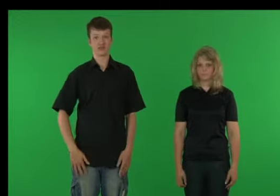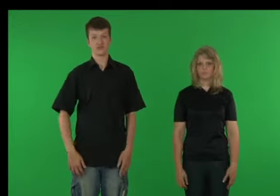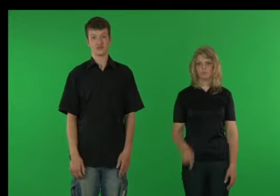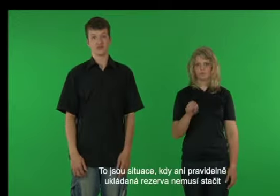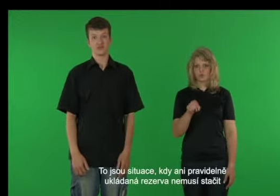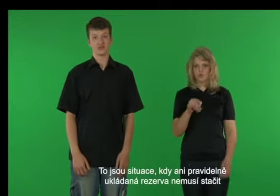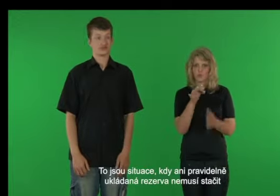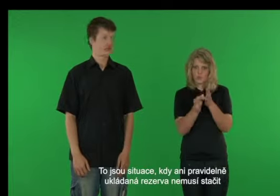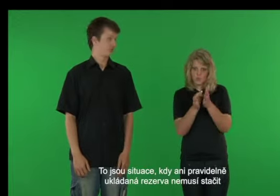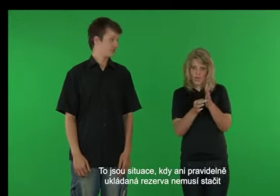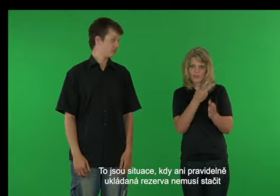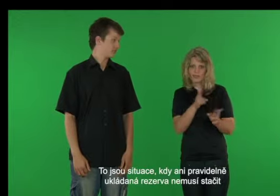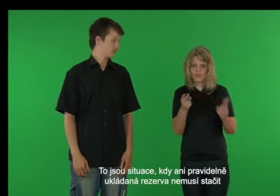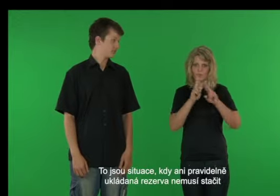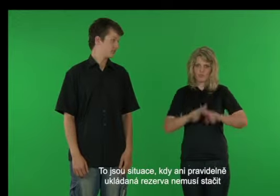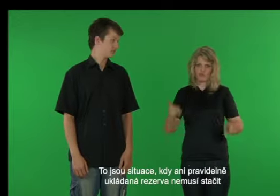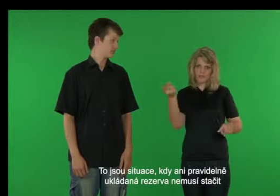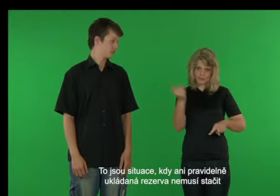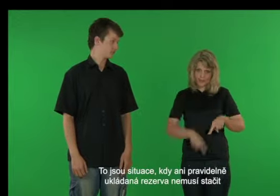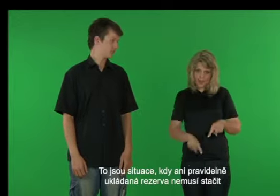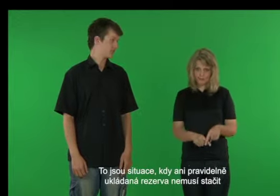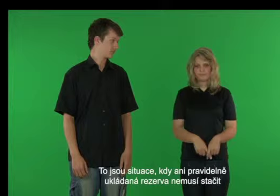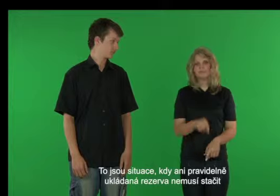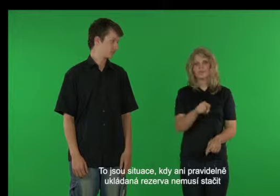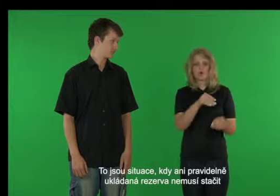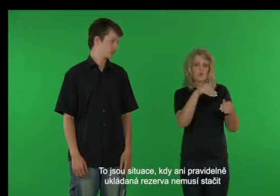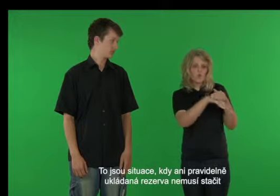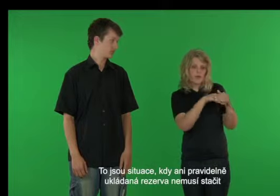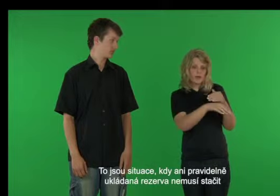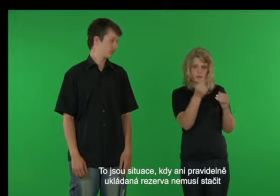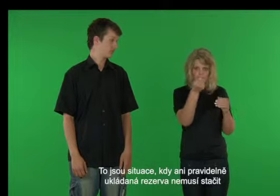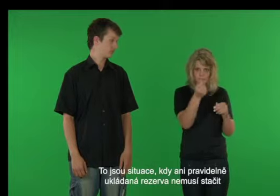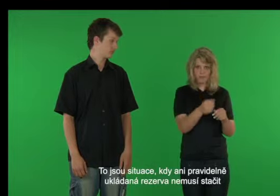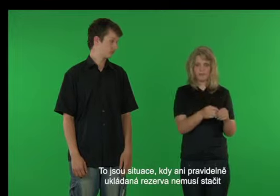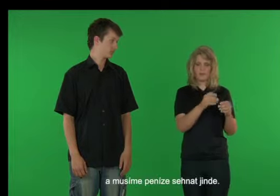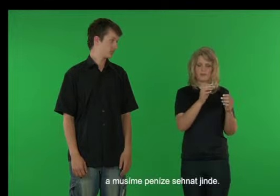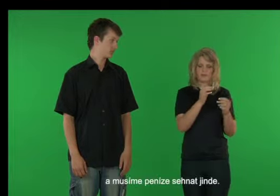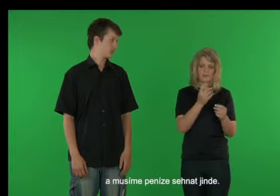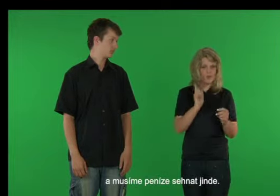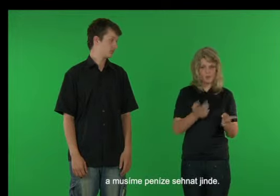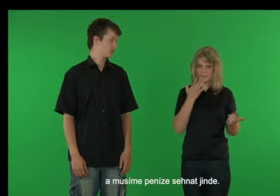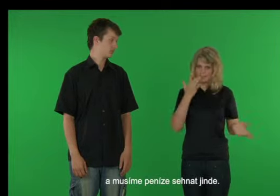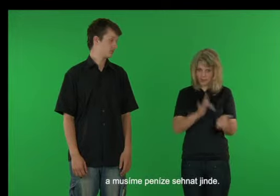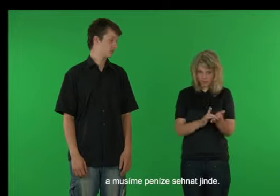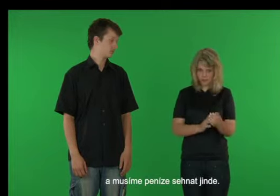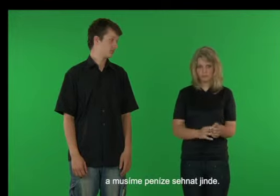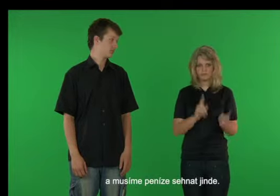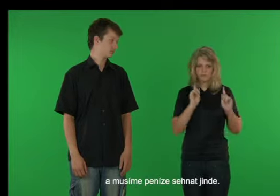To jsou situace, kdy ani pravidelně ukládaná rezerva nemusí stačit a musíme peníze